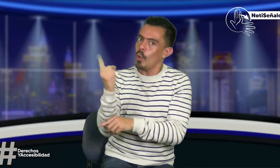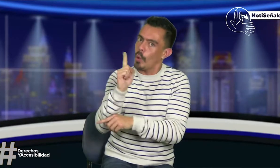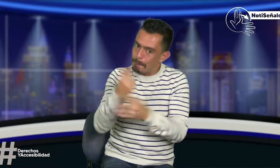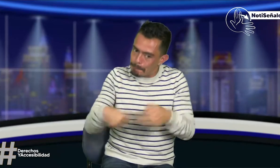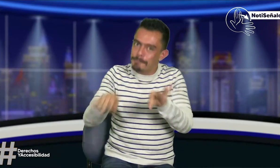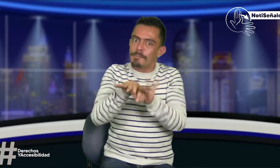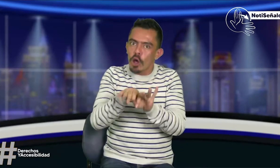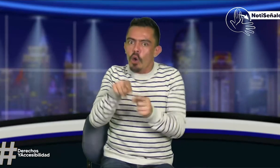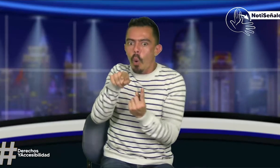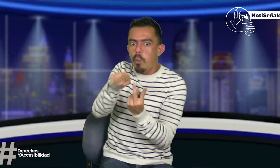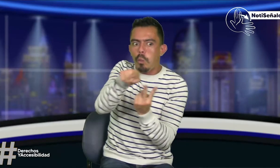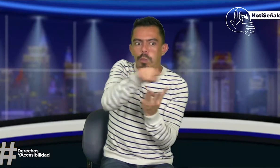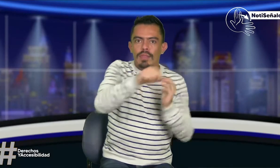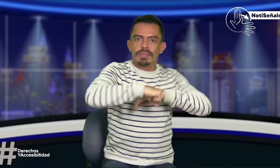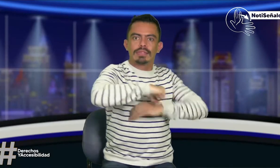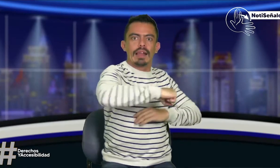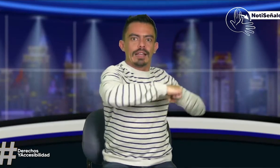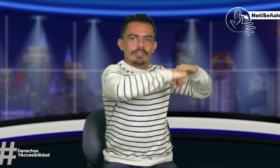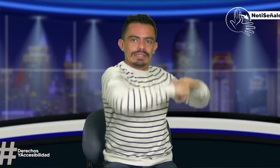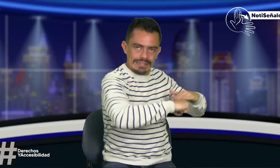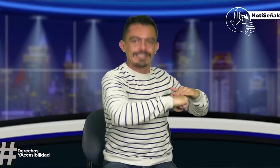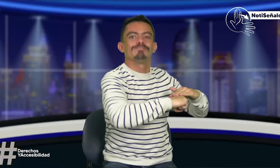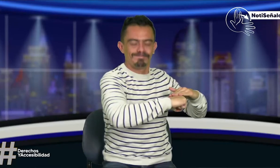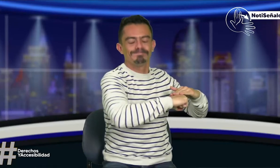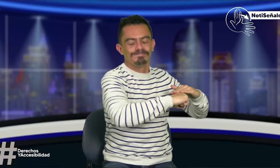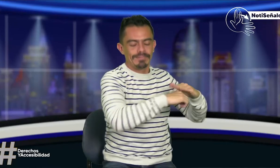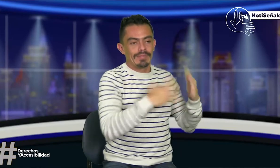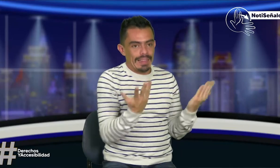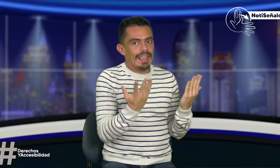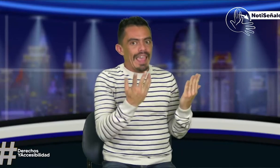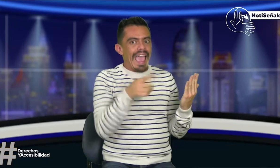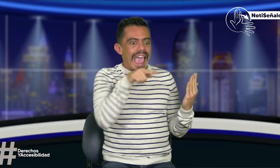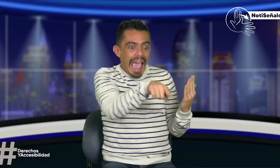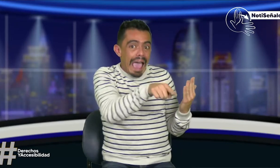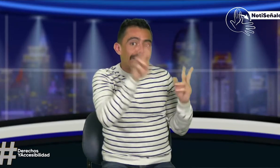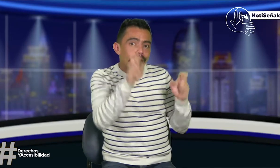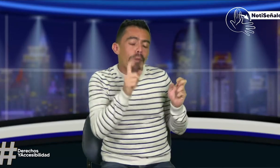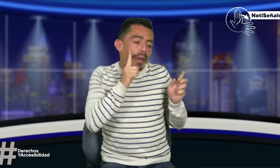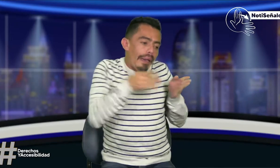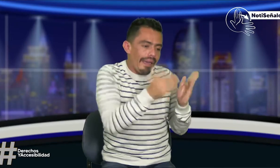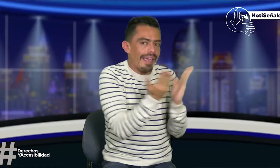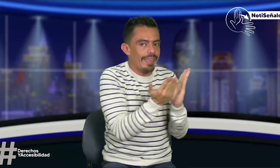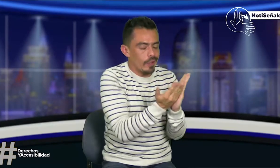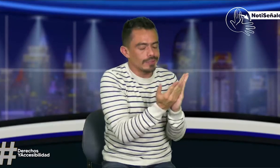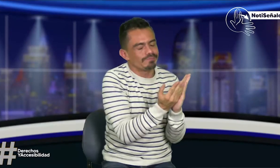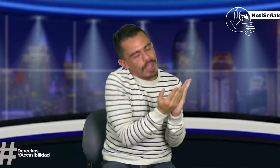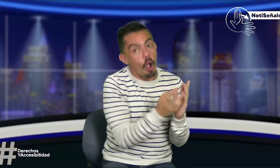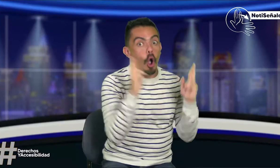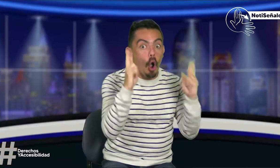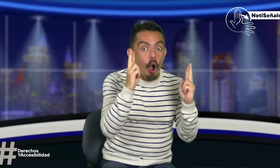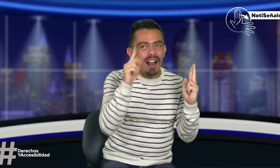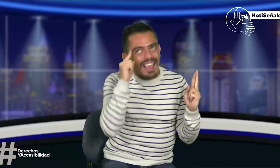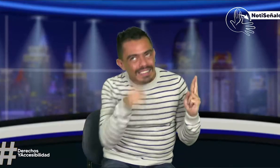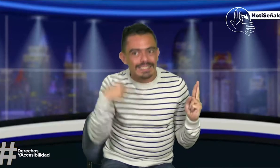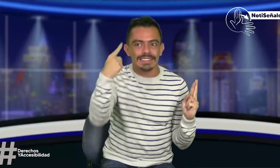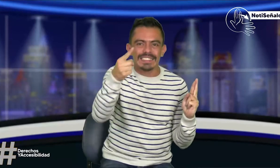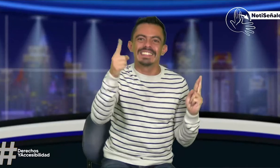no nos enfoquemos solo en el plantón que pasó, pero pues también en los otros derechos que están siendo vulnerados. Sí, está la educación.